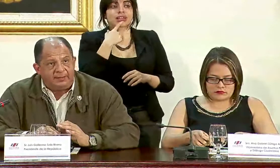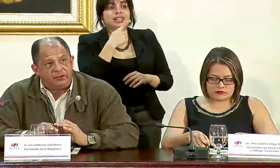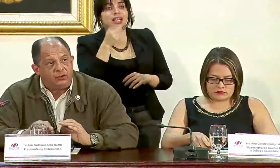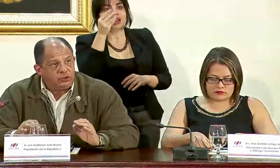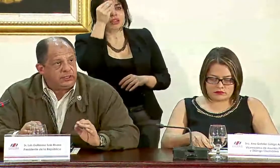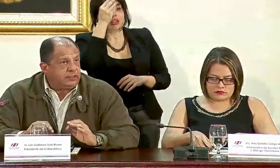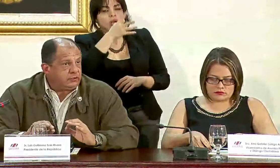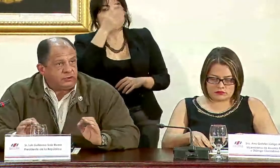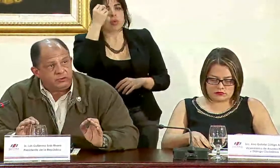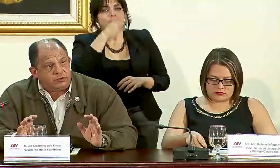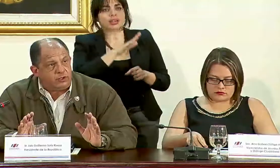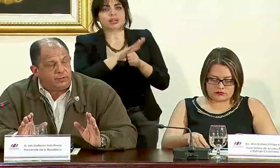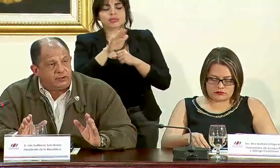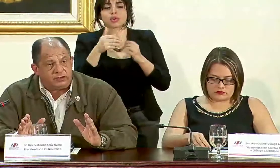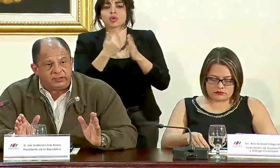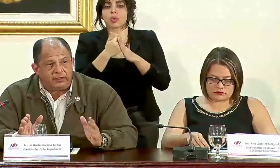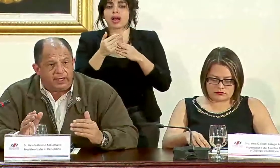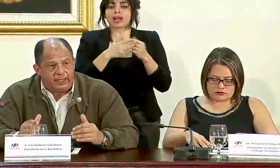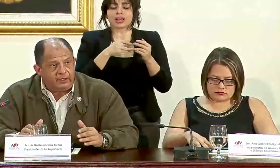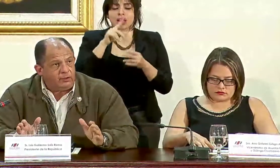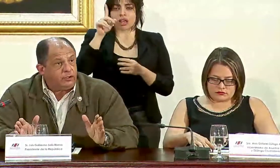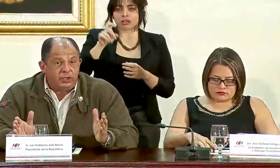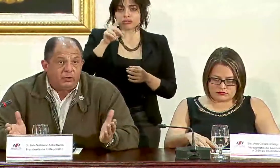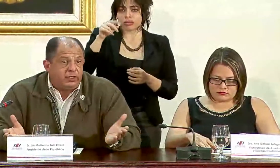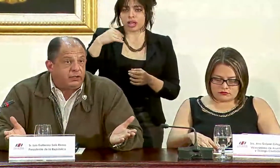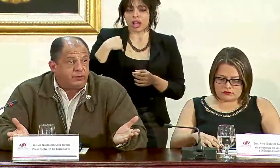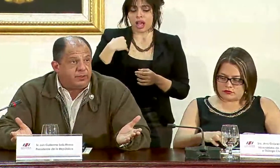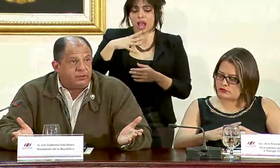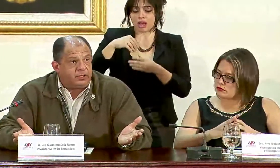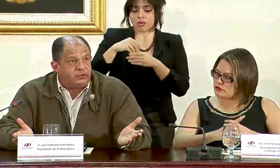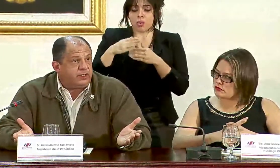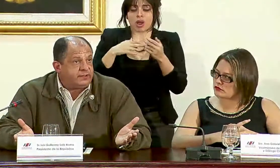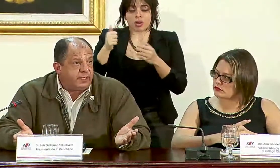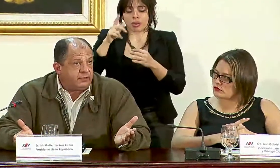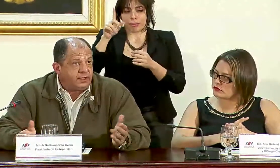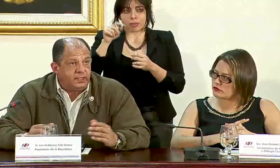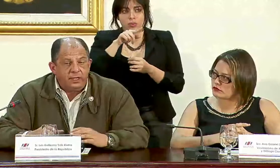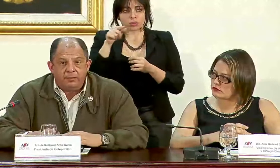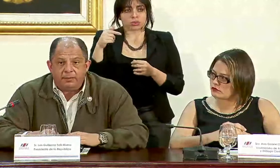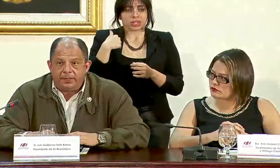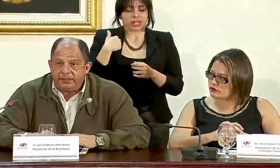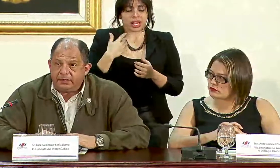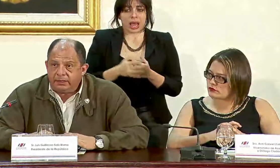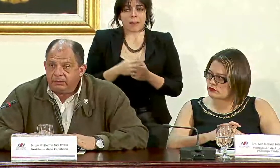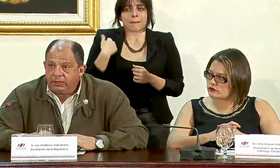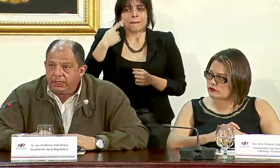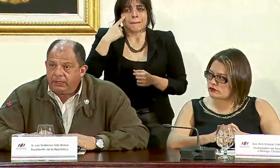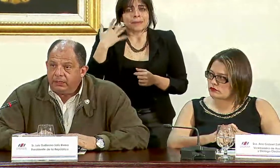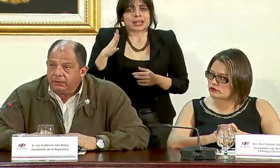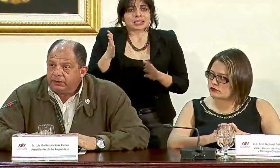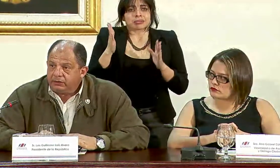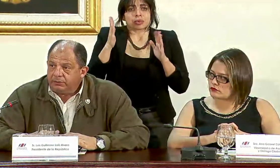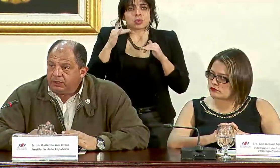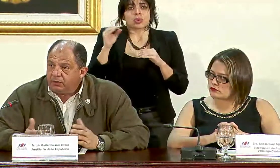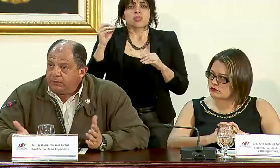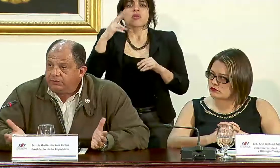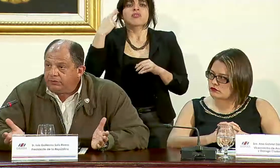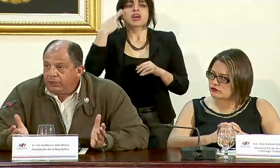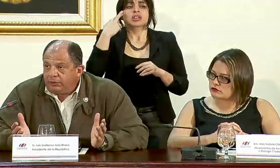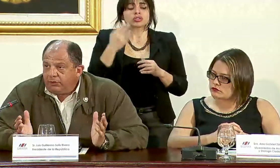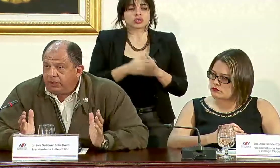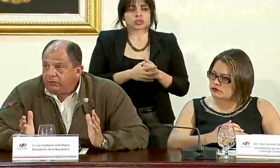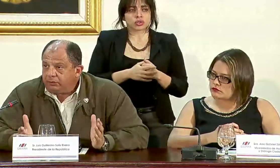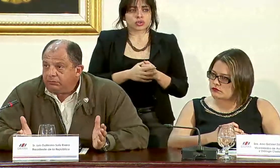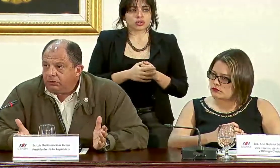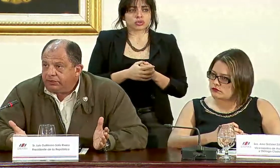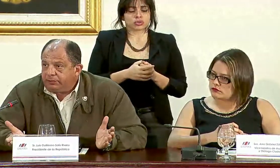cuenta absoluta de todos los cuestionamientos que estaban ahí incluidos y cualquier otra pregunta que ustedes tengan o sea me parece que no hay razón por la cual un